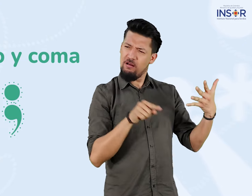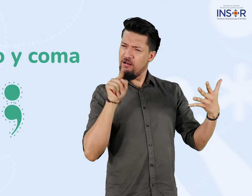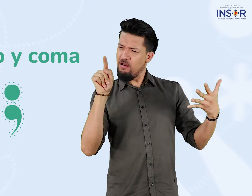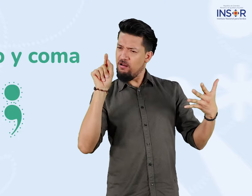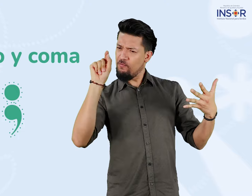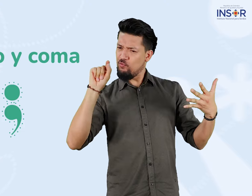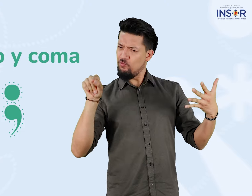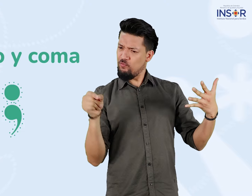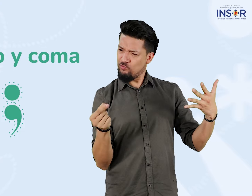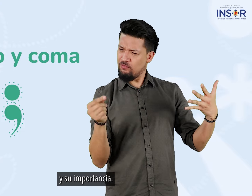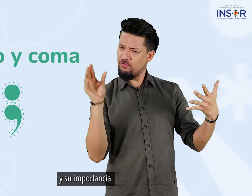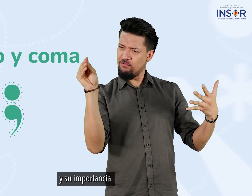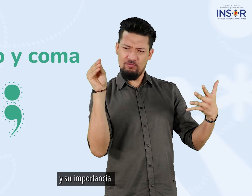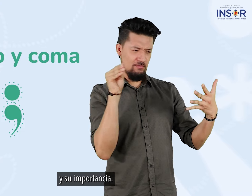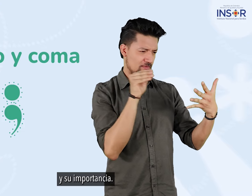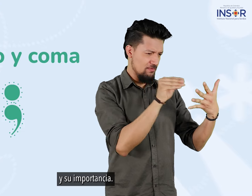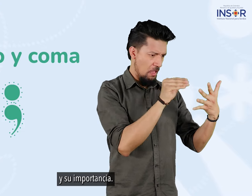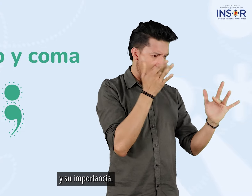y su importancia